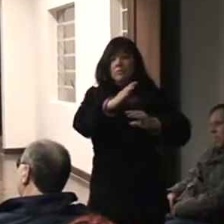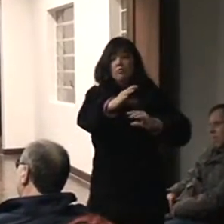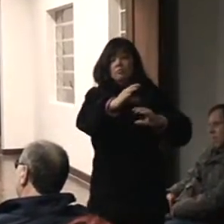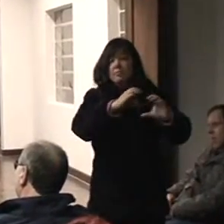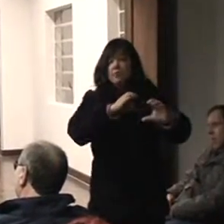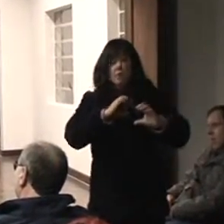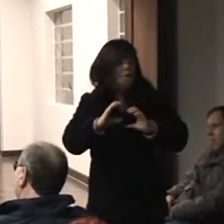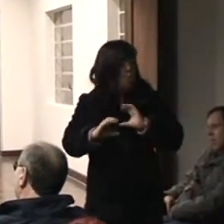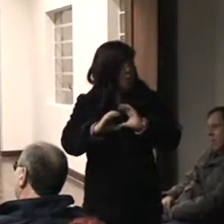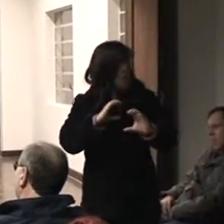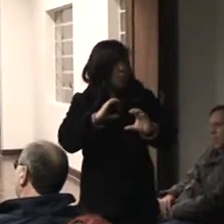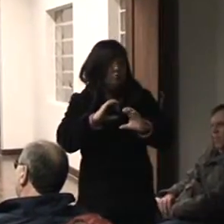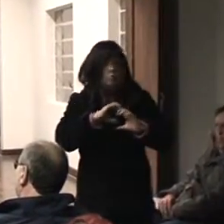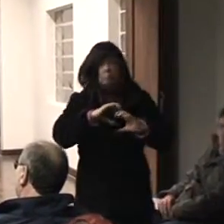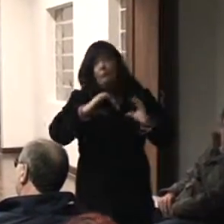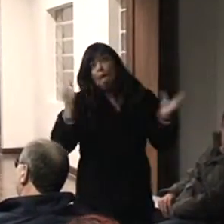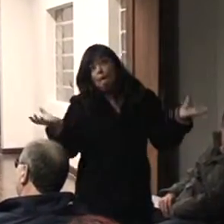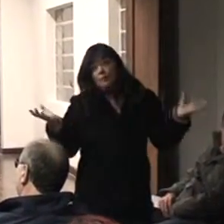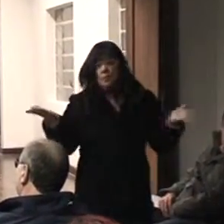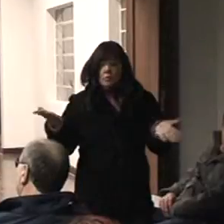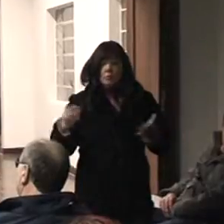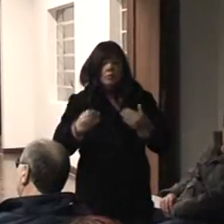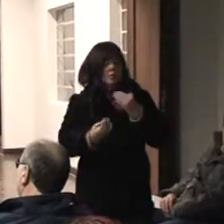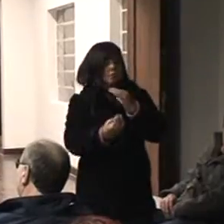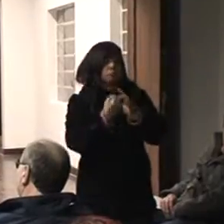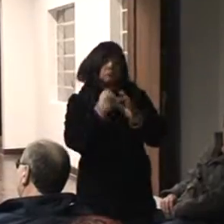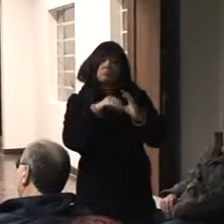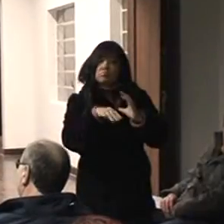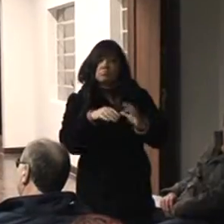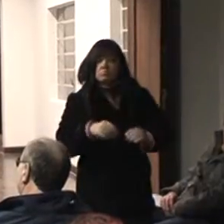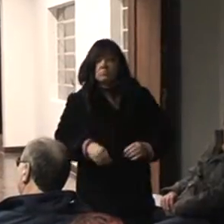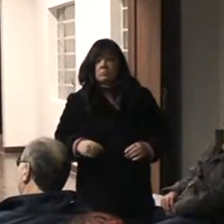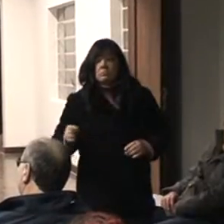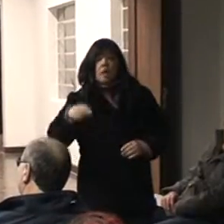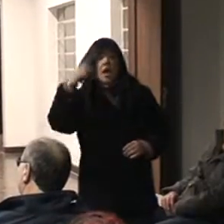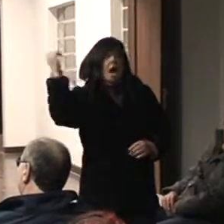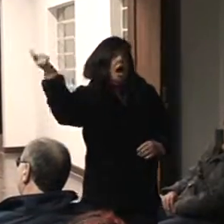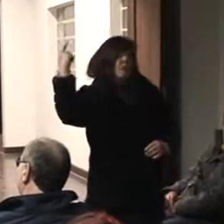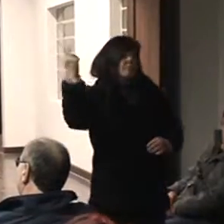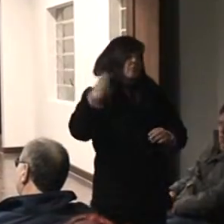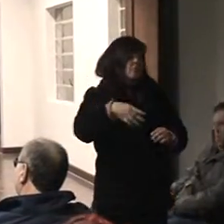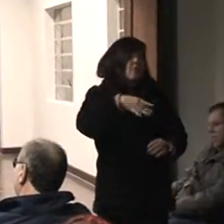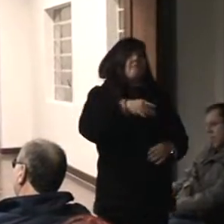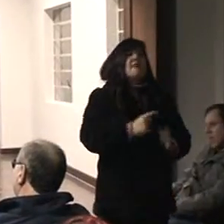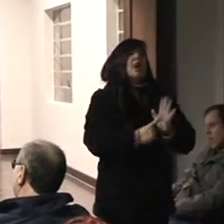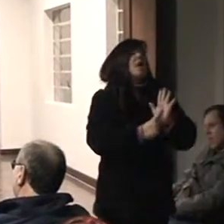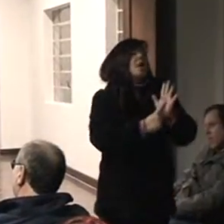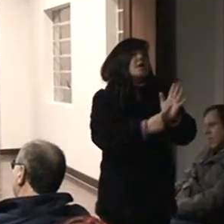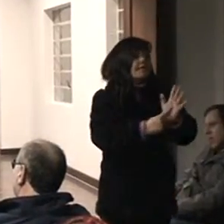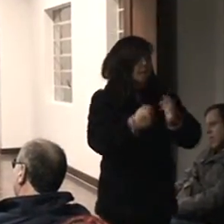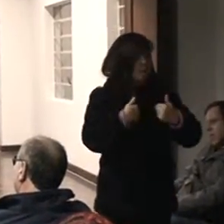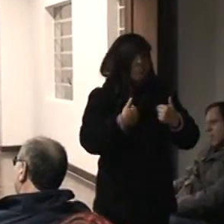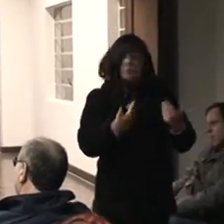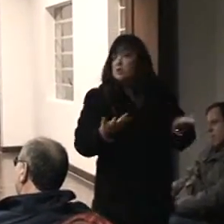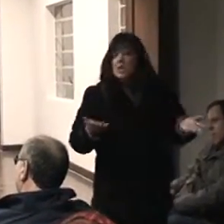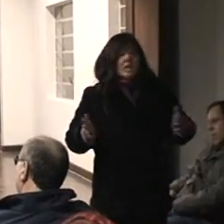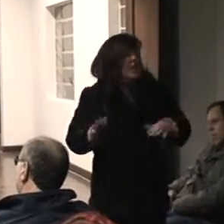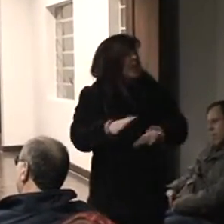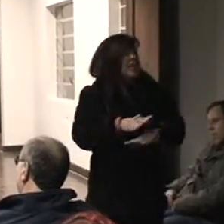nós somos a base. As pessoas estão lá dizendo que nos representam. Mas a base está aqui, sem saber o que está acontecendo. É